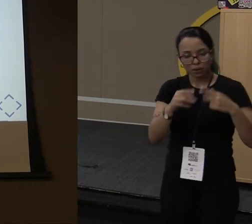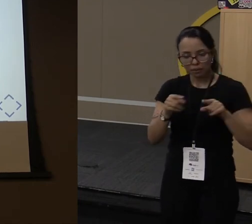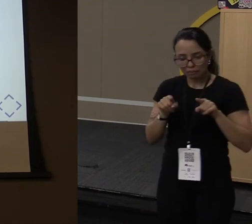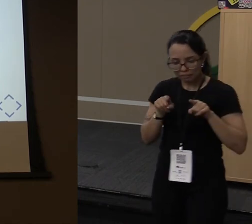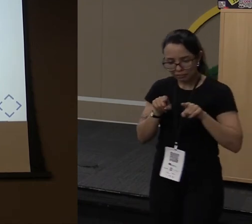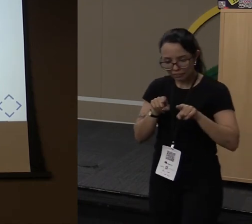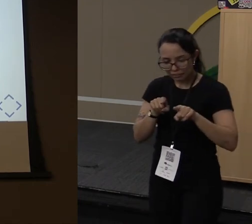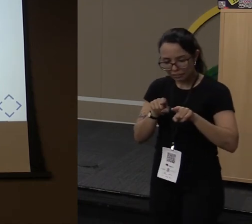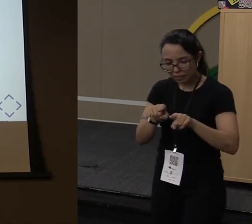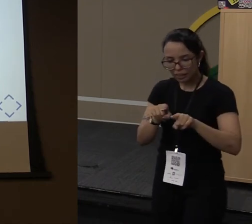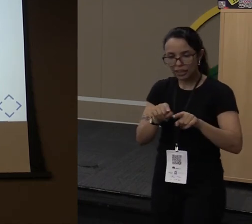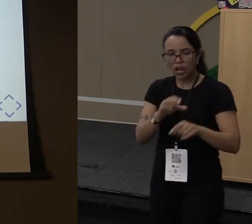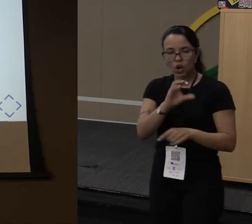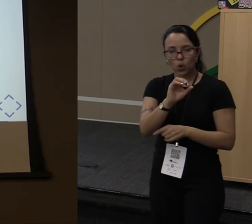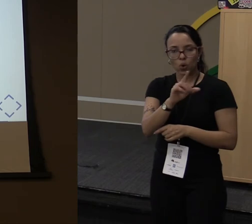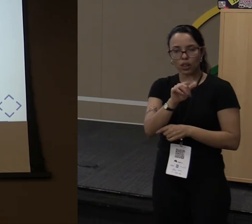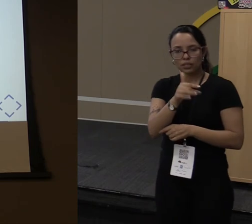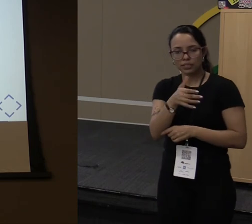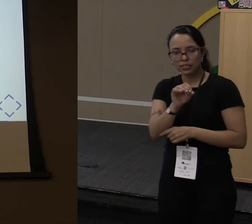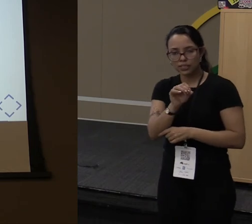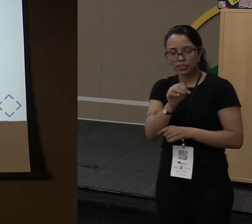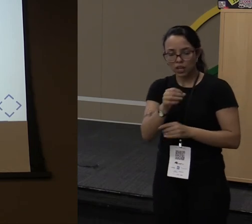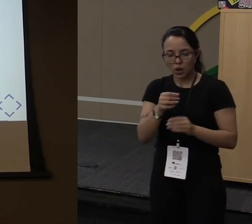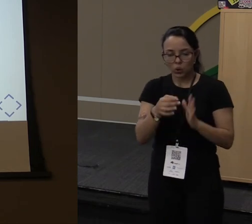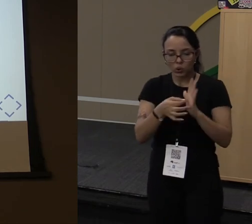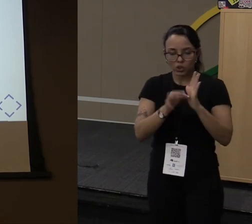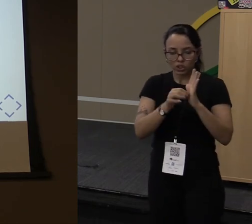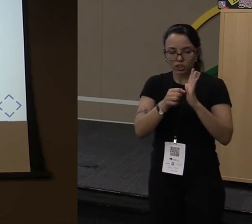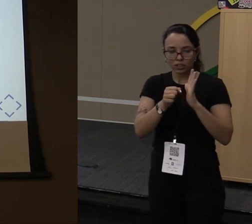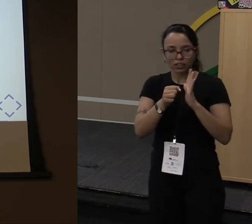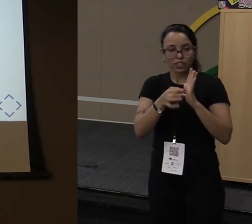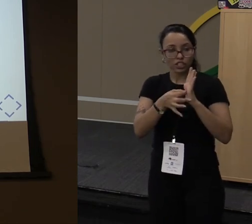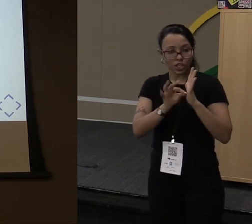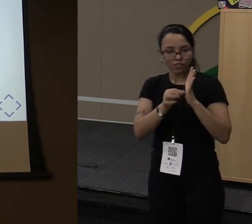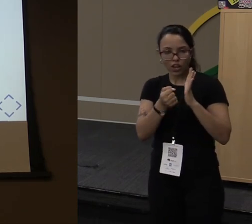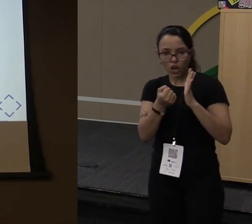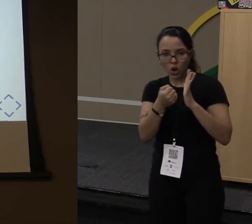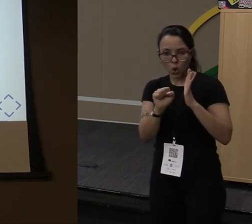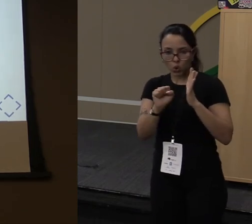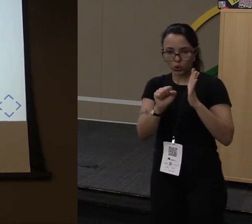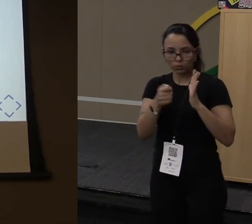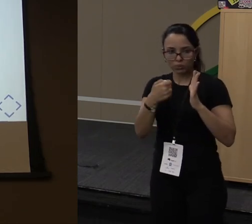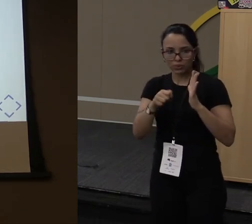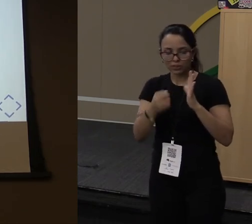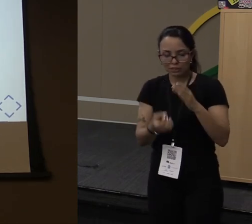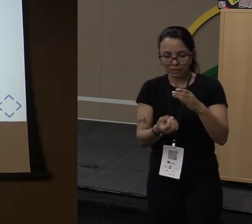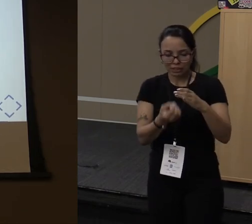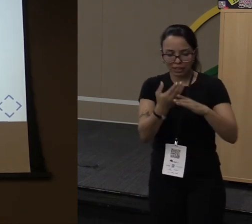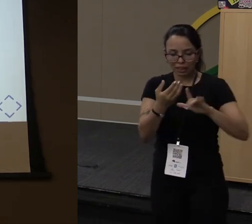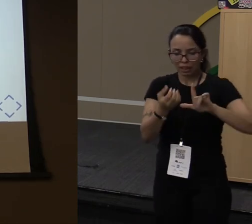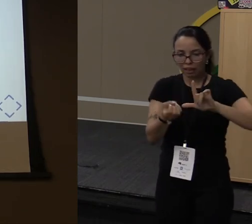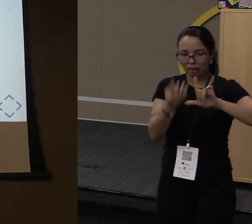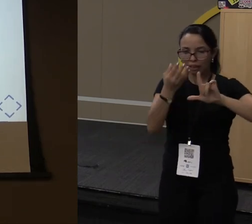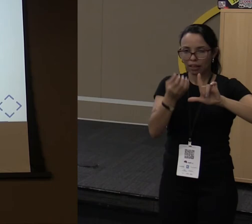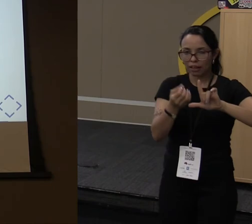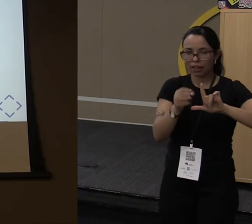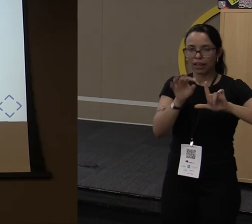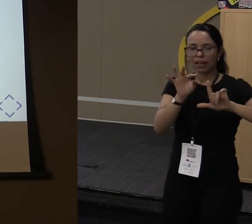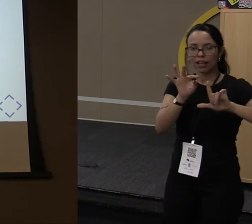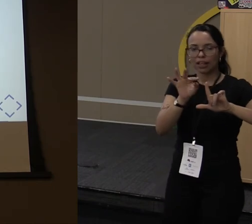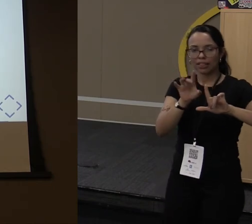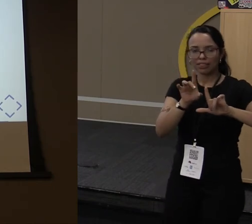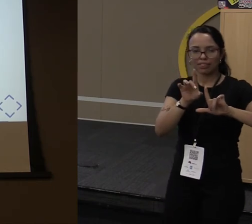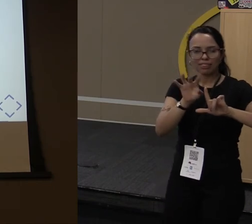coleções a partir do Java 8. Muito difícil, cara. Tem que criar thread, lembrar de executar thread, matar thread.